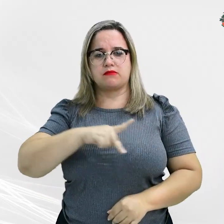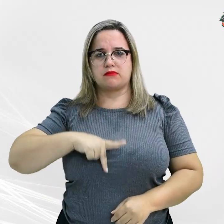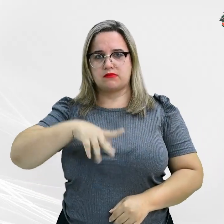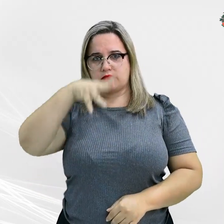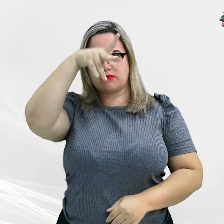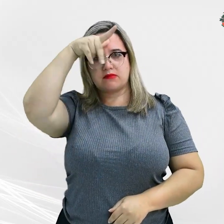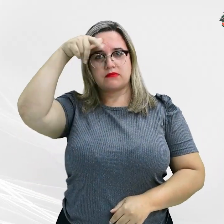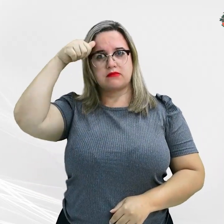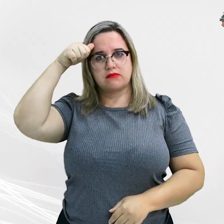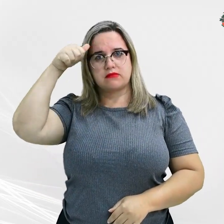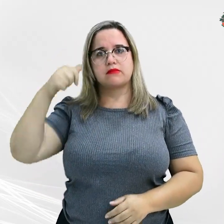de Mato Grosso.